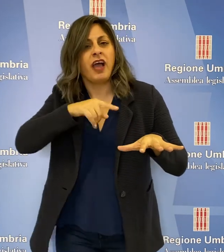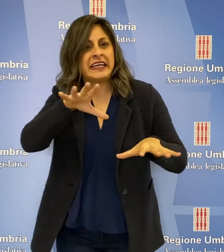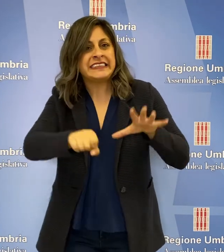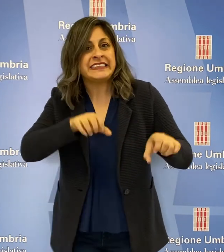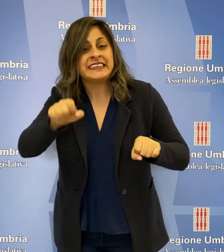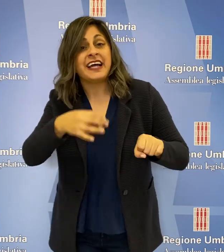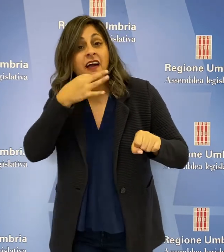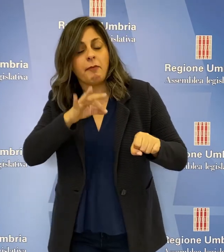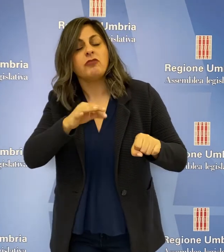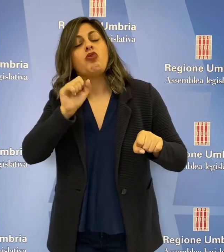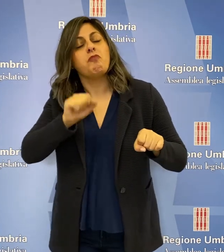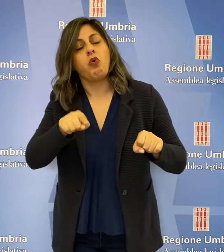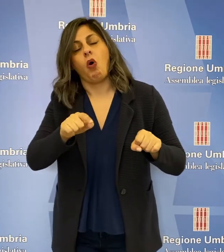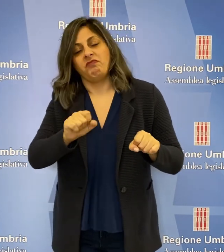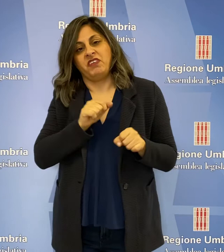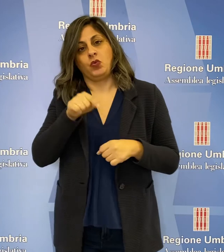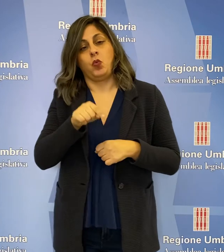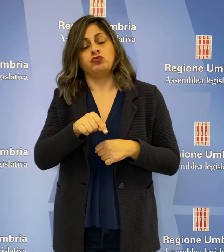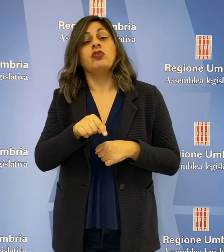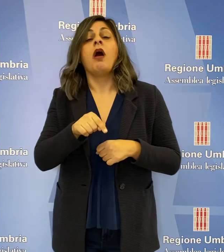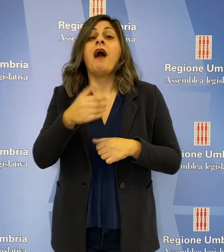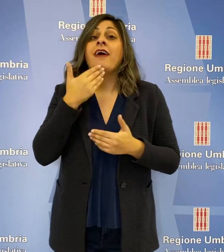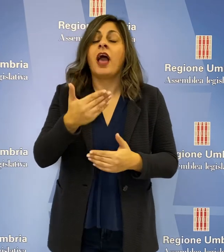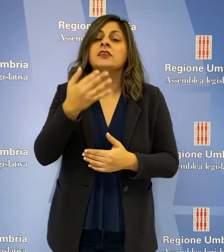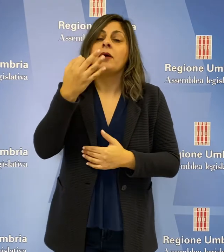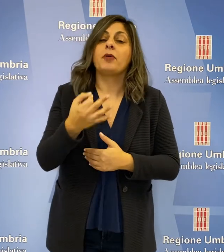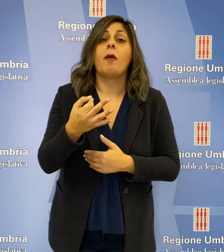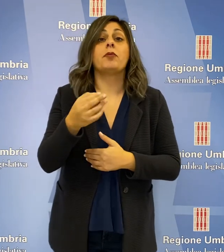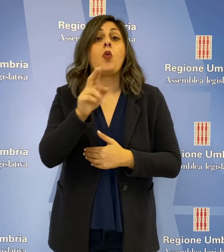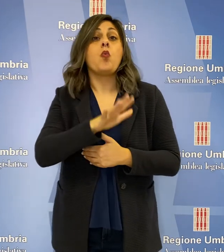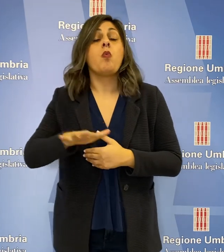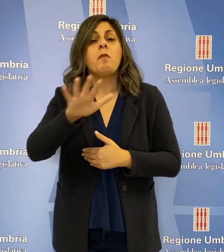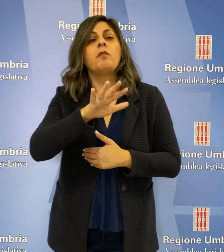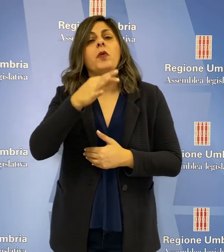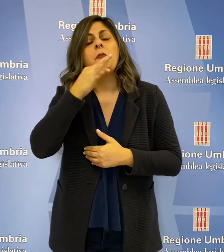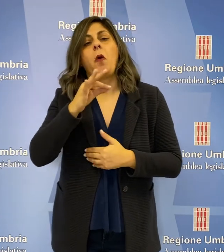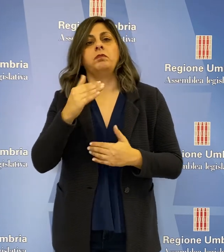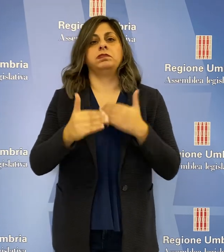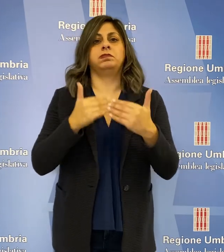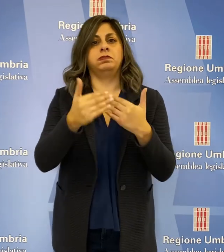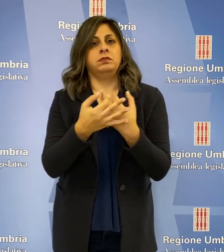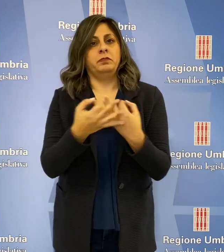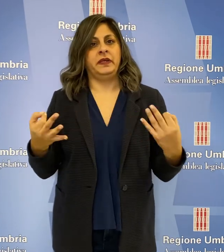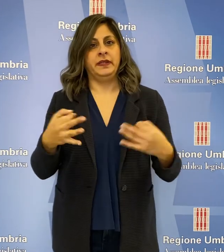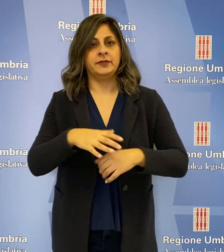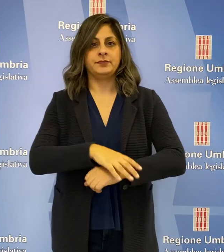siamo riusciti a reperire e a mettere a disposizione della tenuta economica e sociale dell'Umbria.